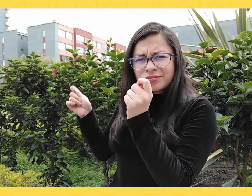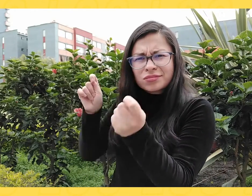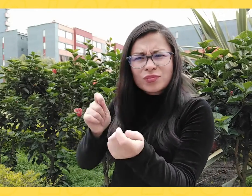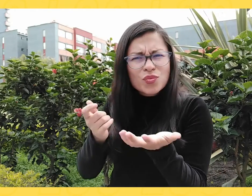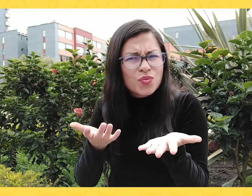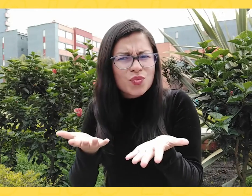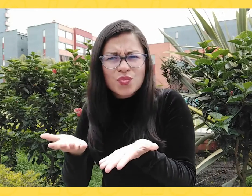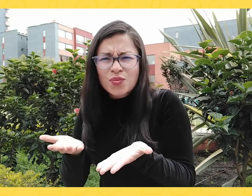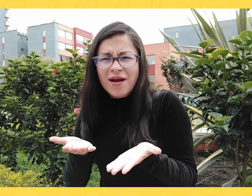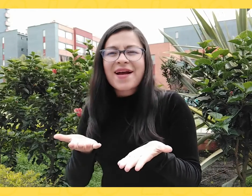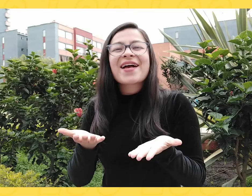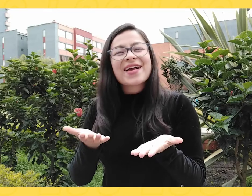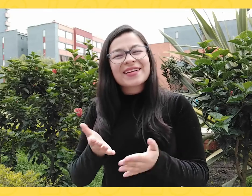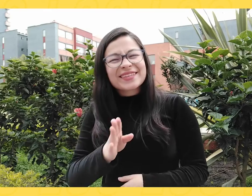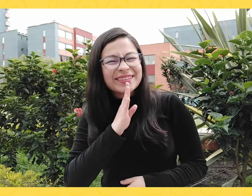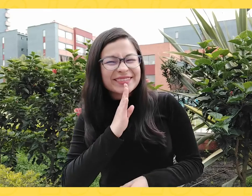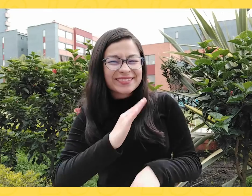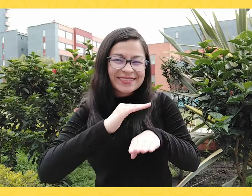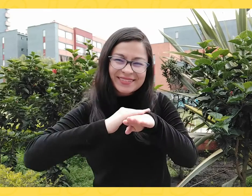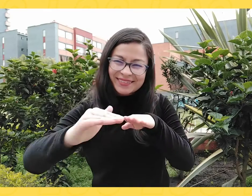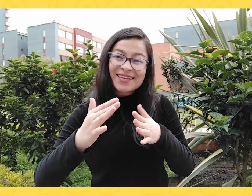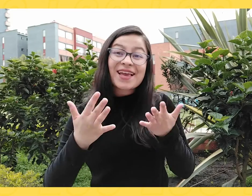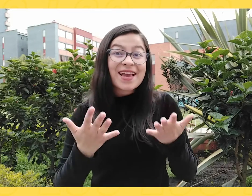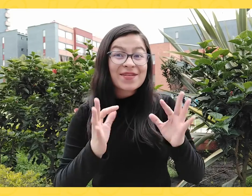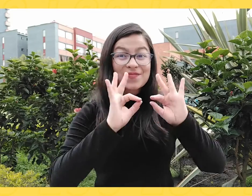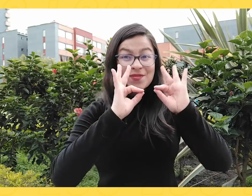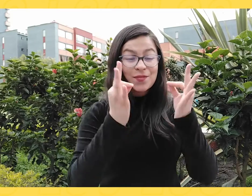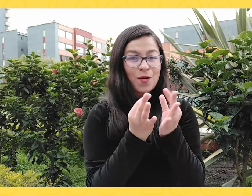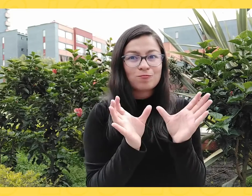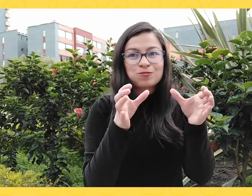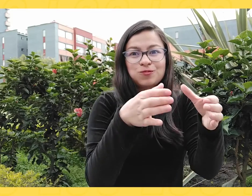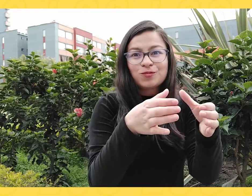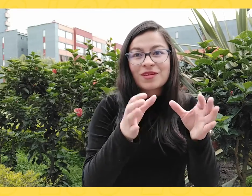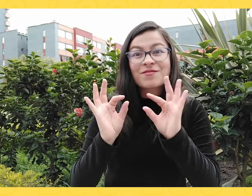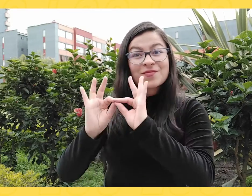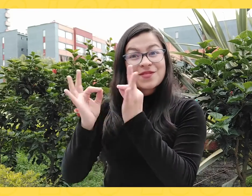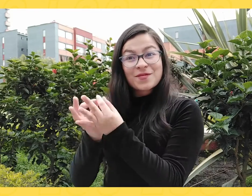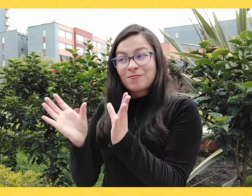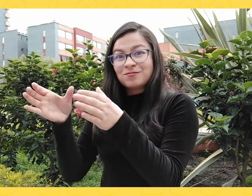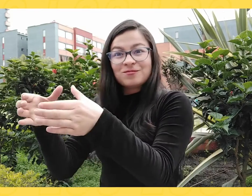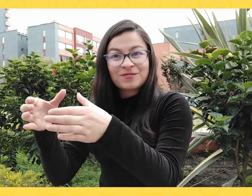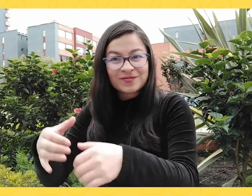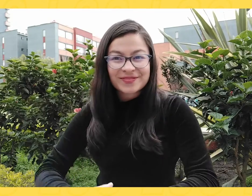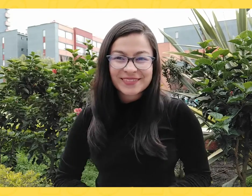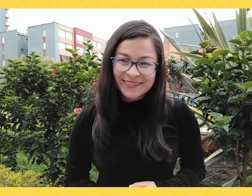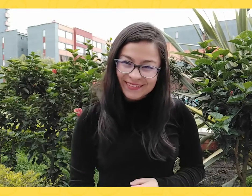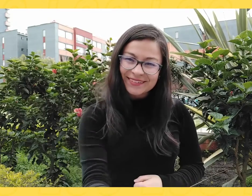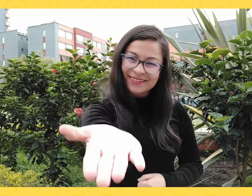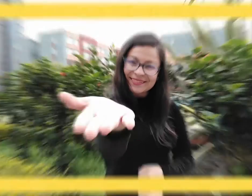de la lengua de señas. Para ello nos acompañarán dos familias de personas sordas. Veamos.